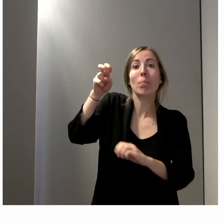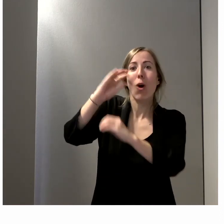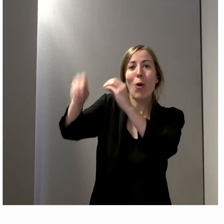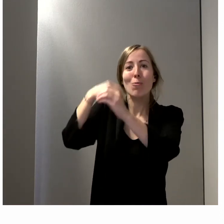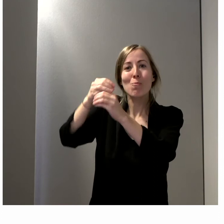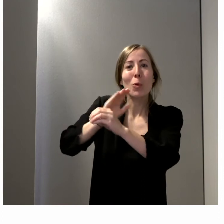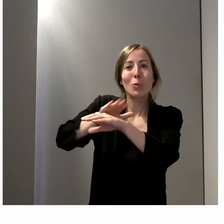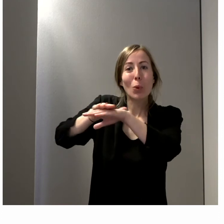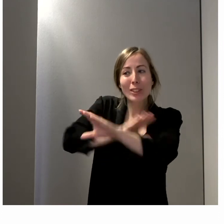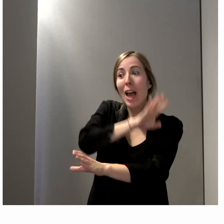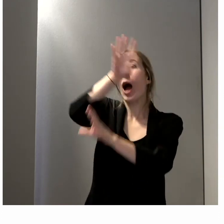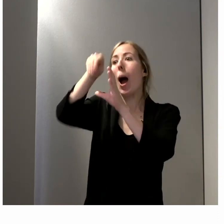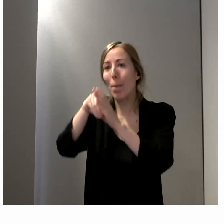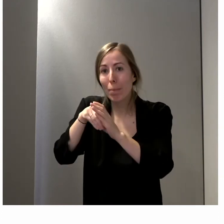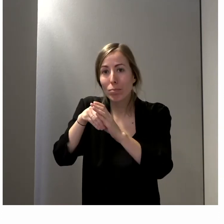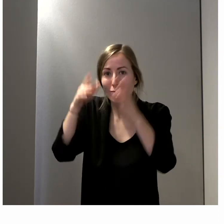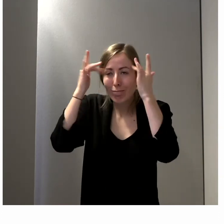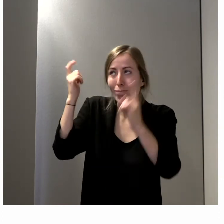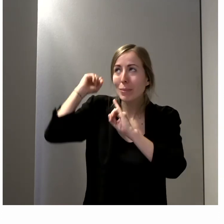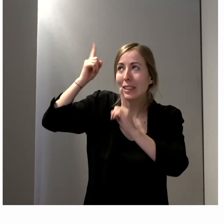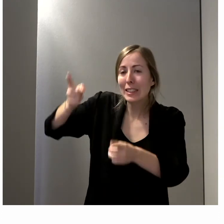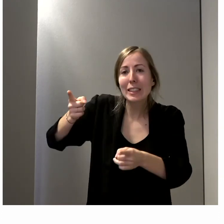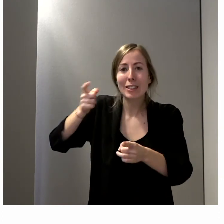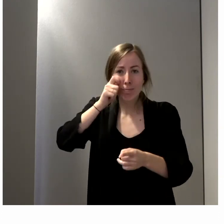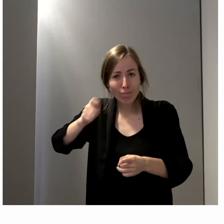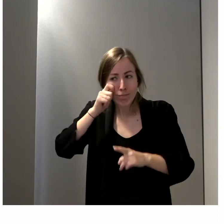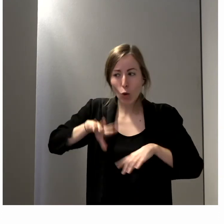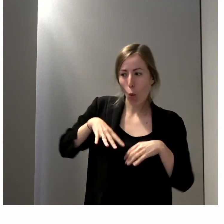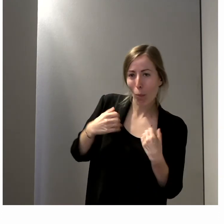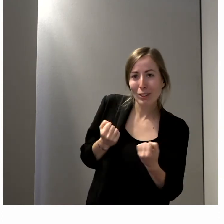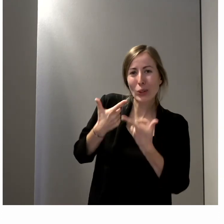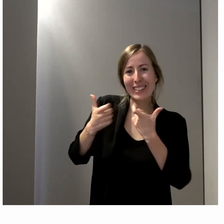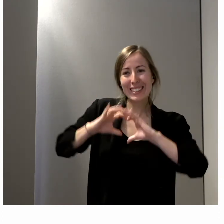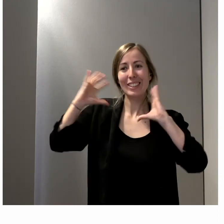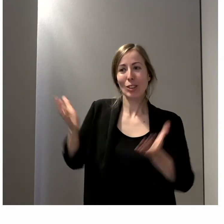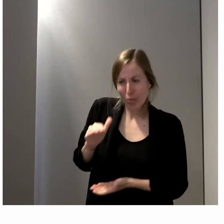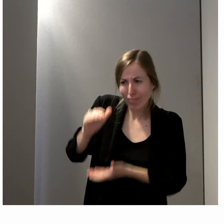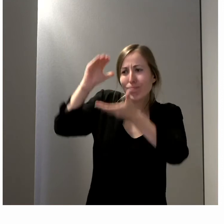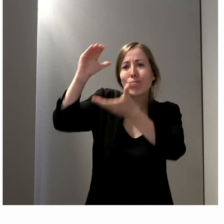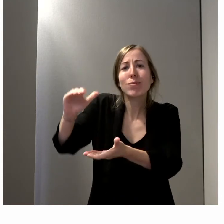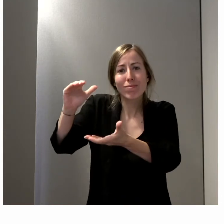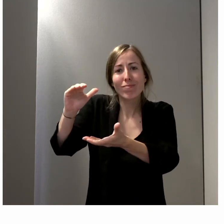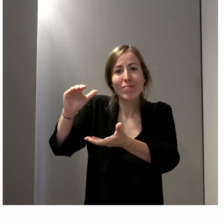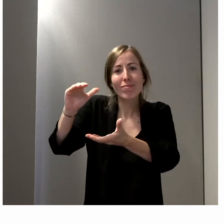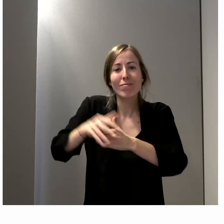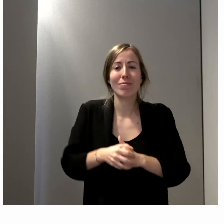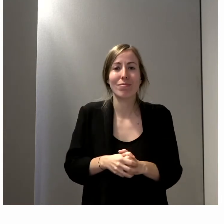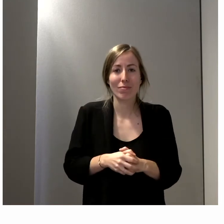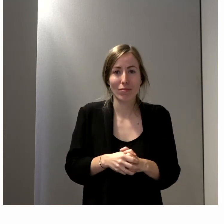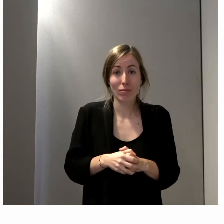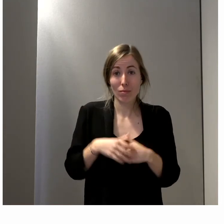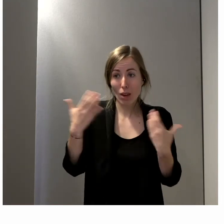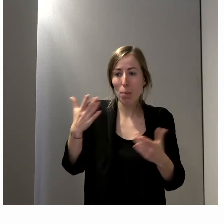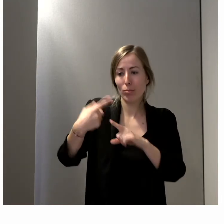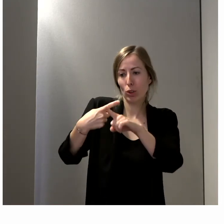milite, on fait valoir son expérience, ses compétences, son expertise et on peut aller vers